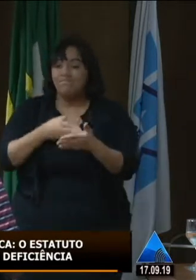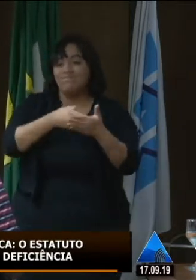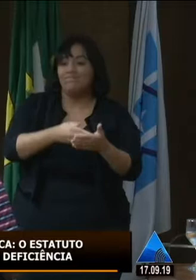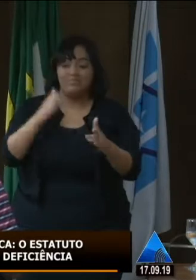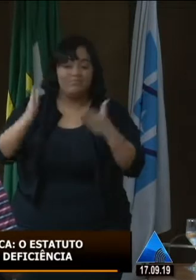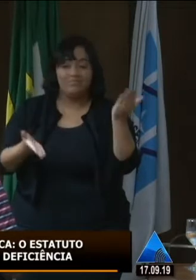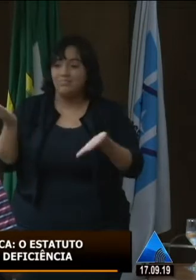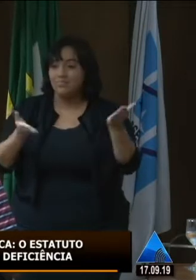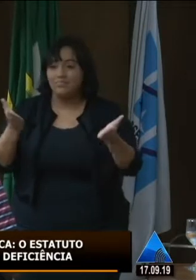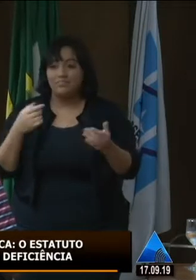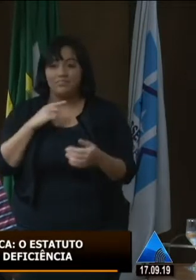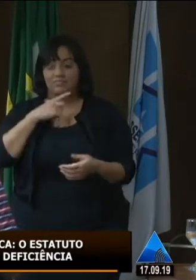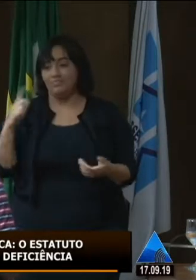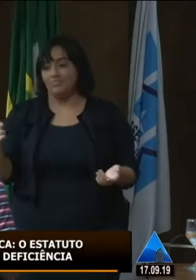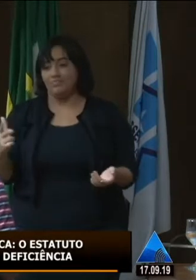dá acesso.